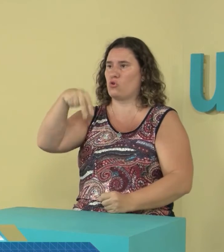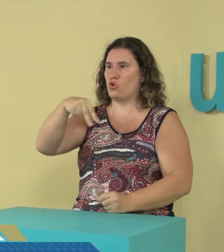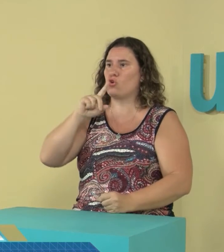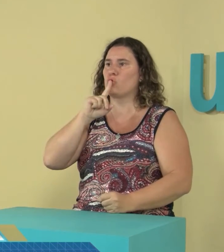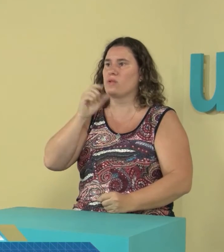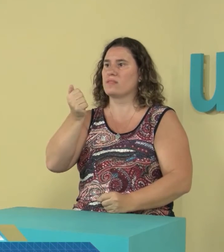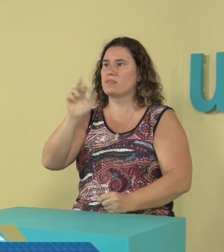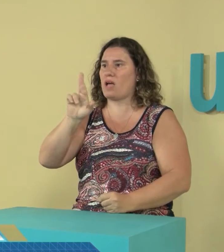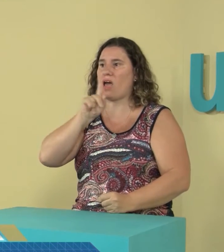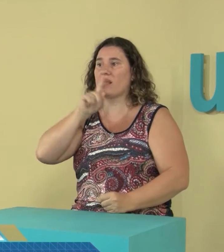llama Contarte.